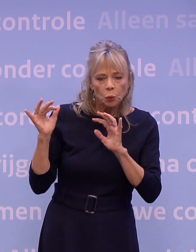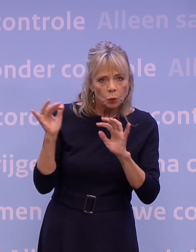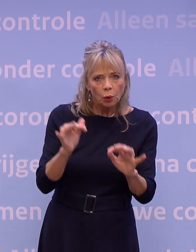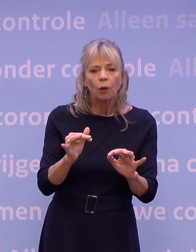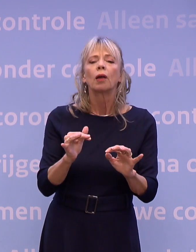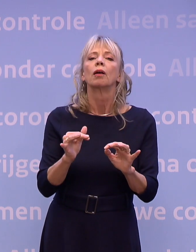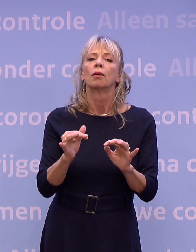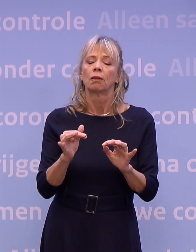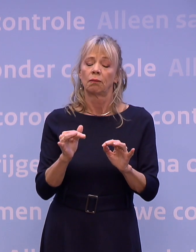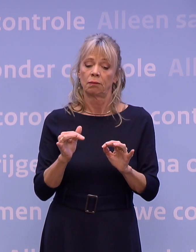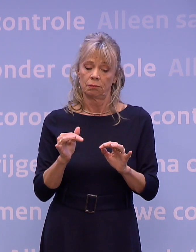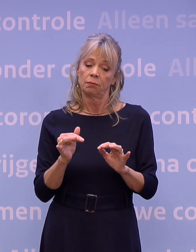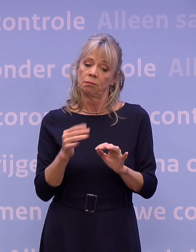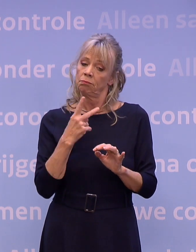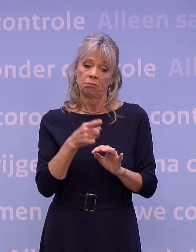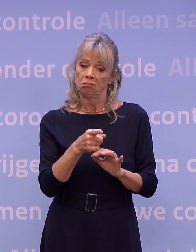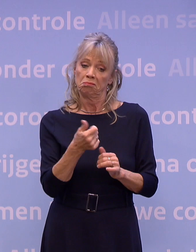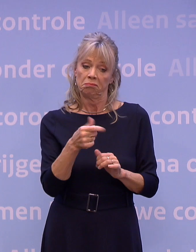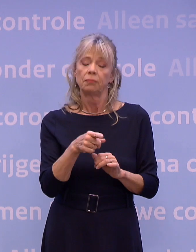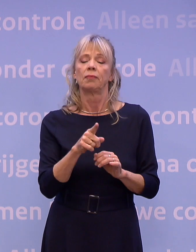dan kan een winkel per direct worden gesloten.